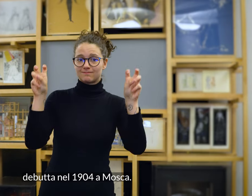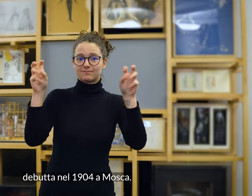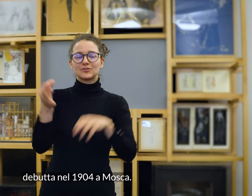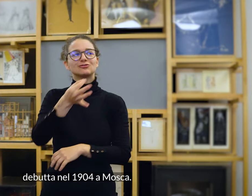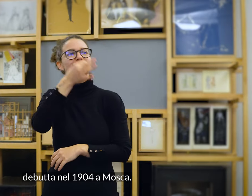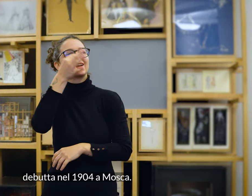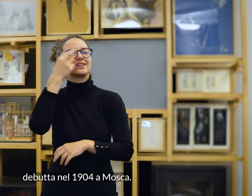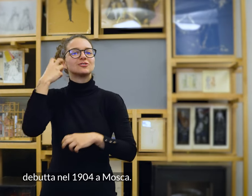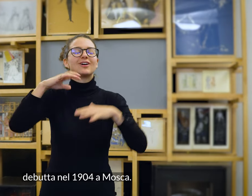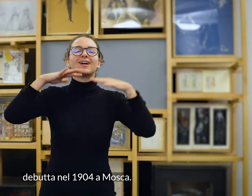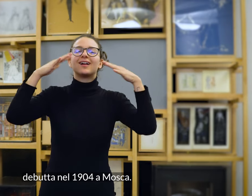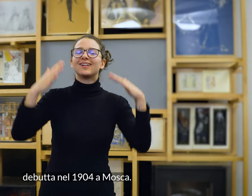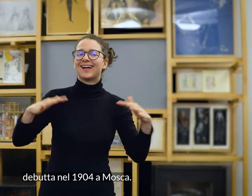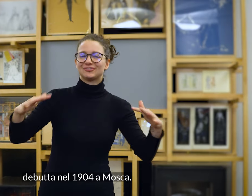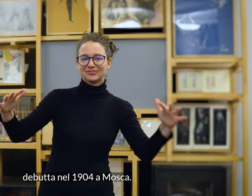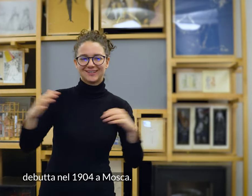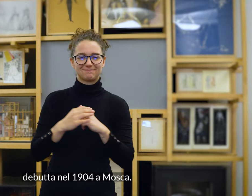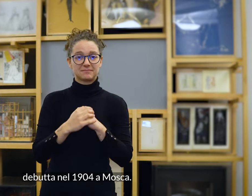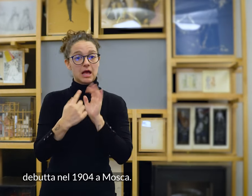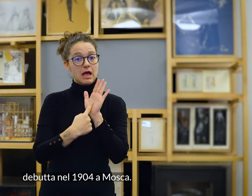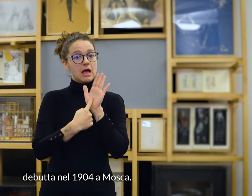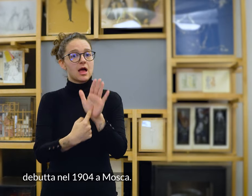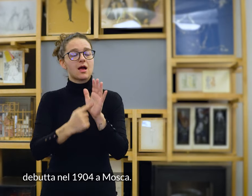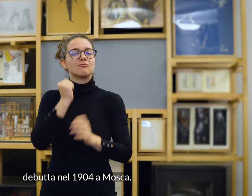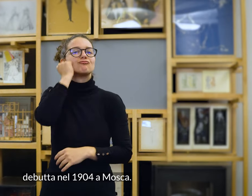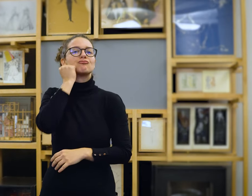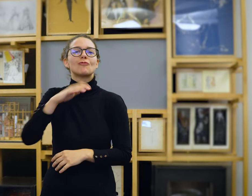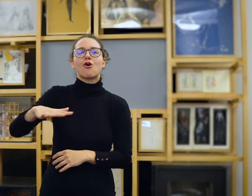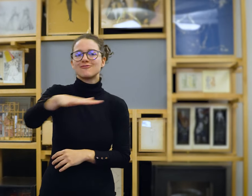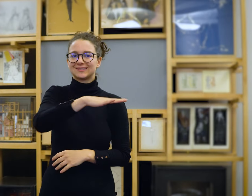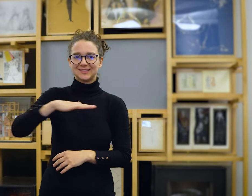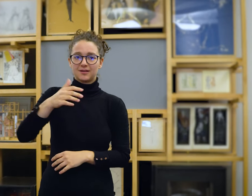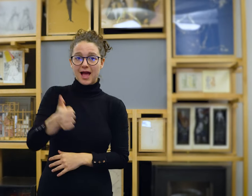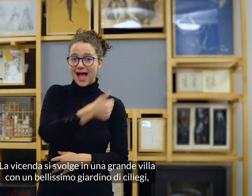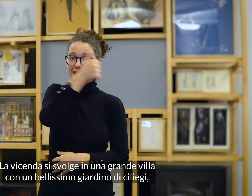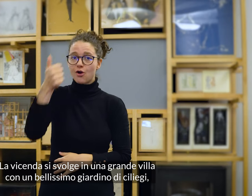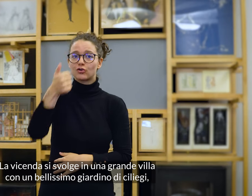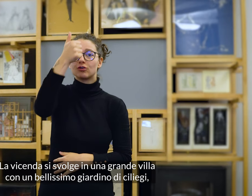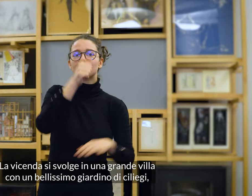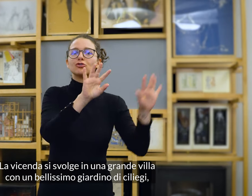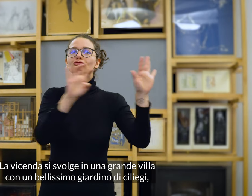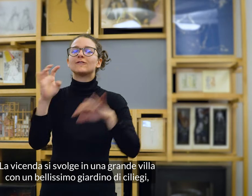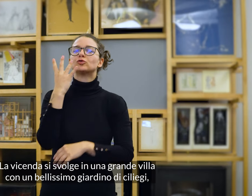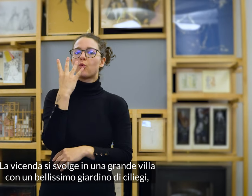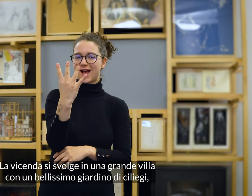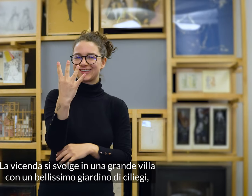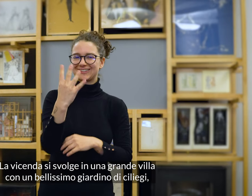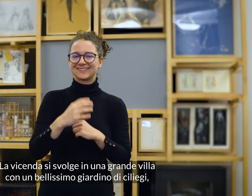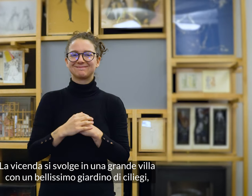nel 1904 a Mosca. La vicenda si svolge in